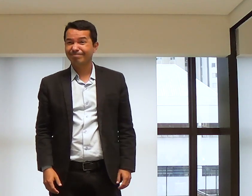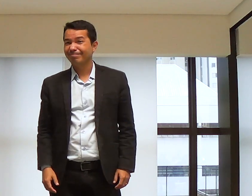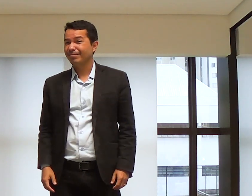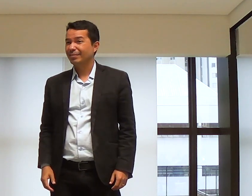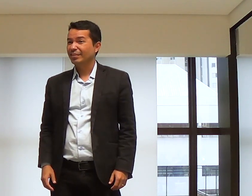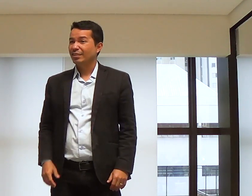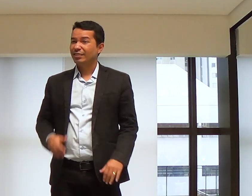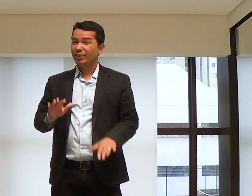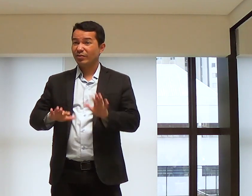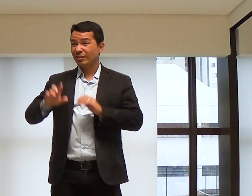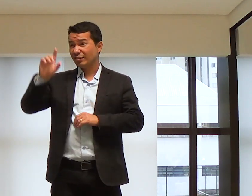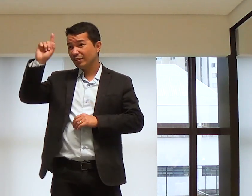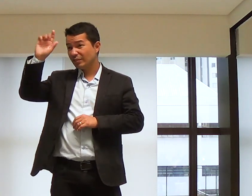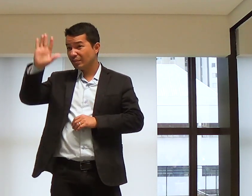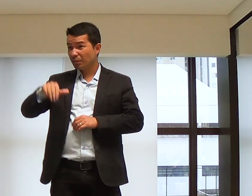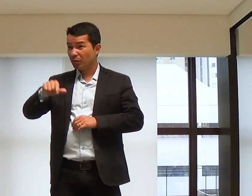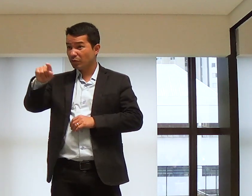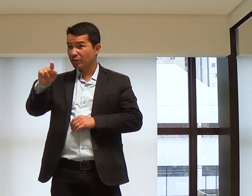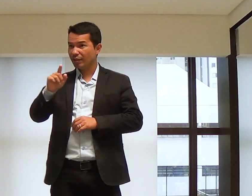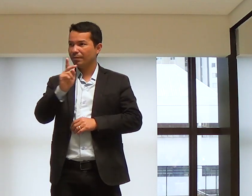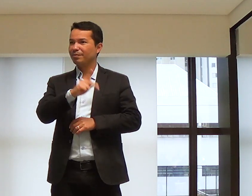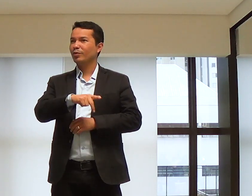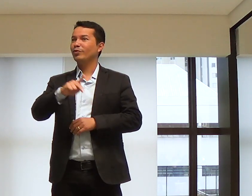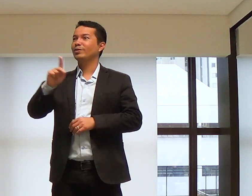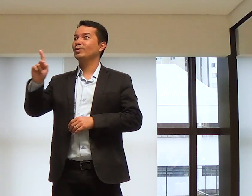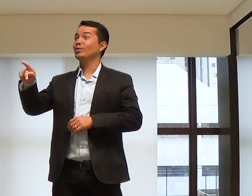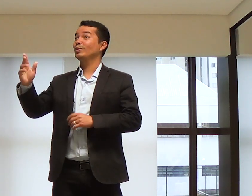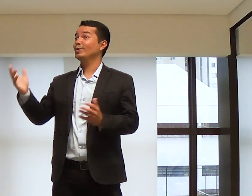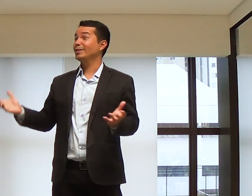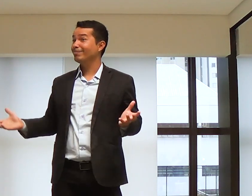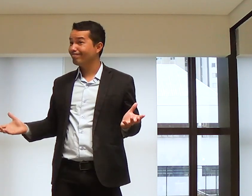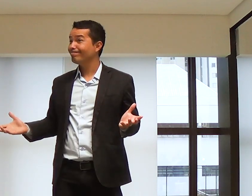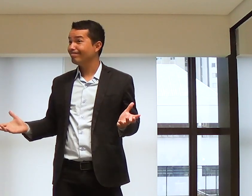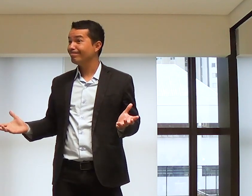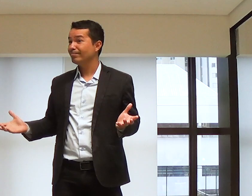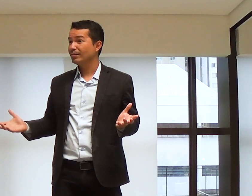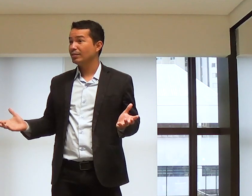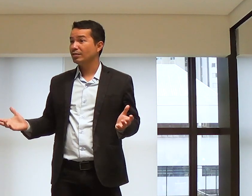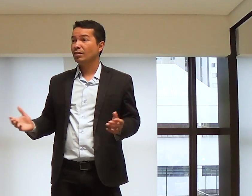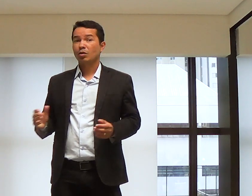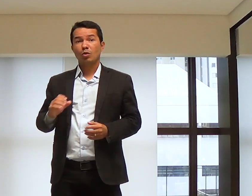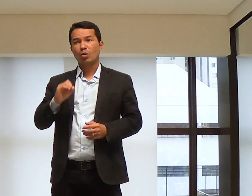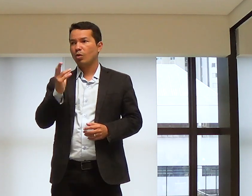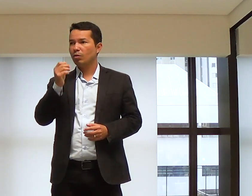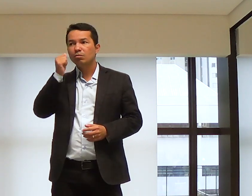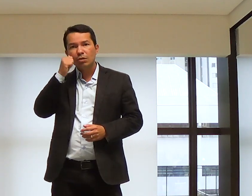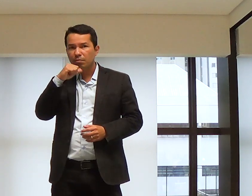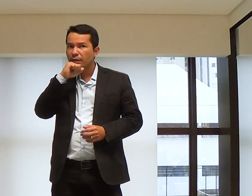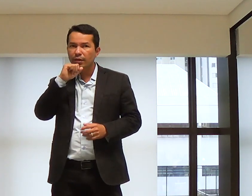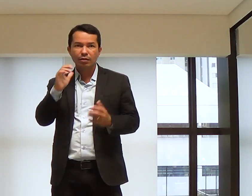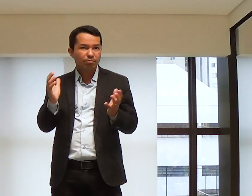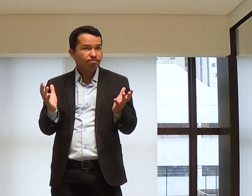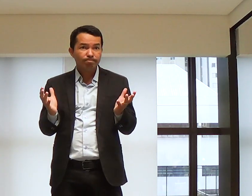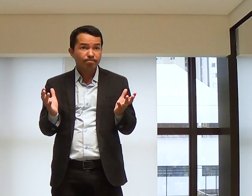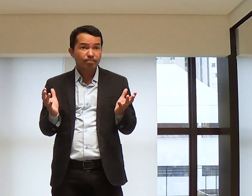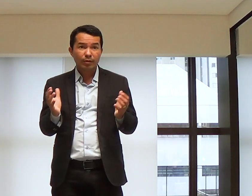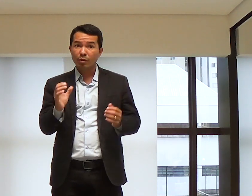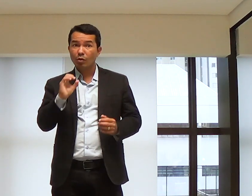desistiu. Talvez, o Senhor tenha te chamado para ser um professor, ou para ser